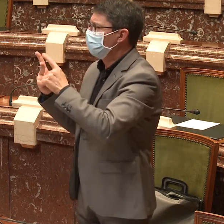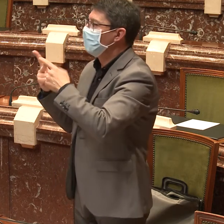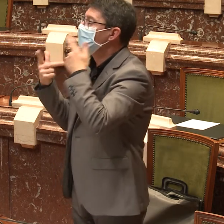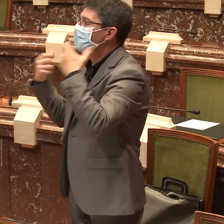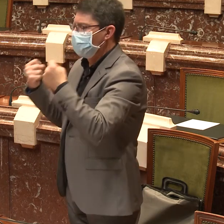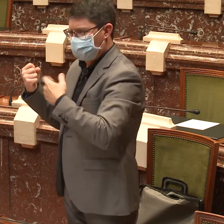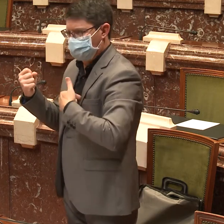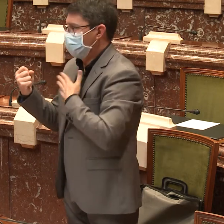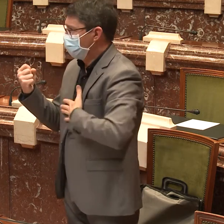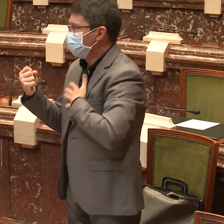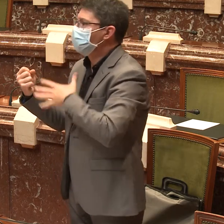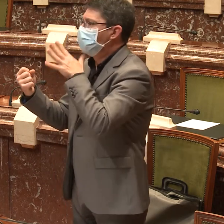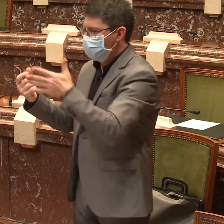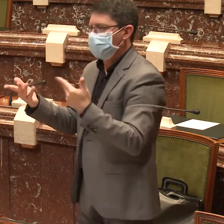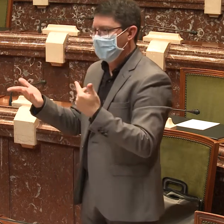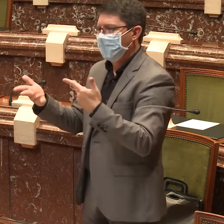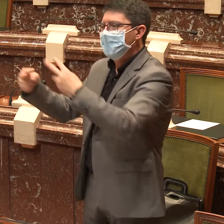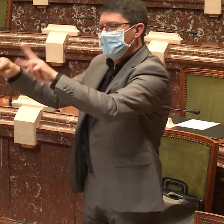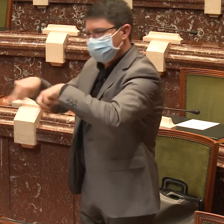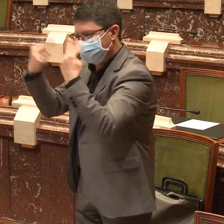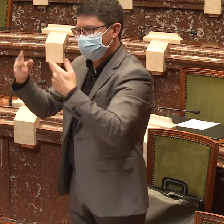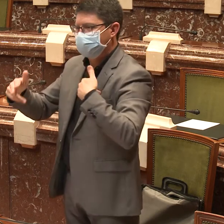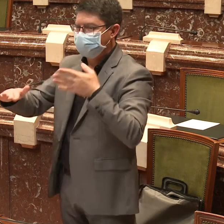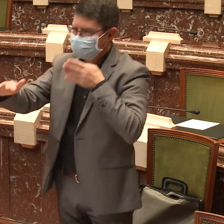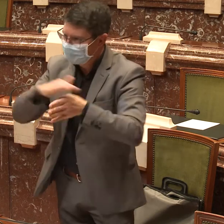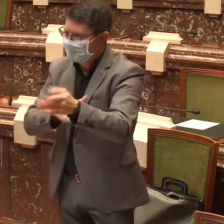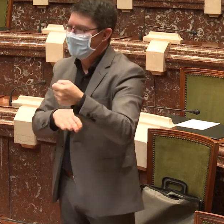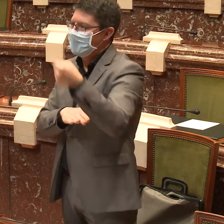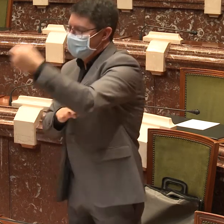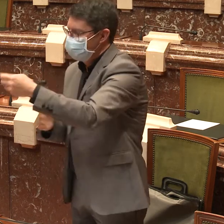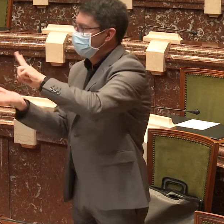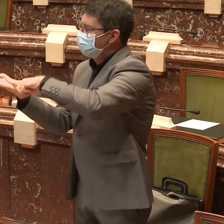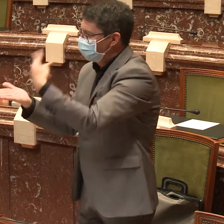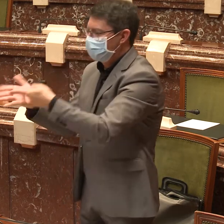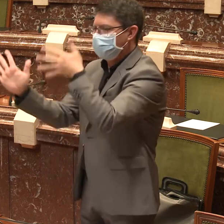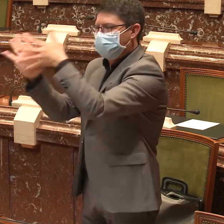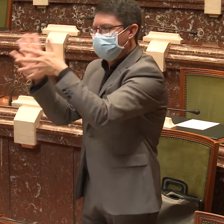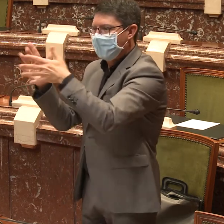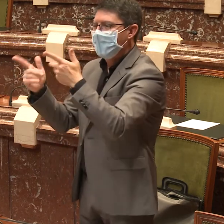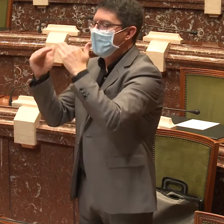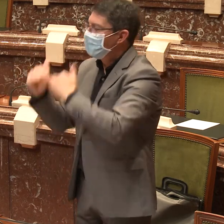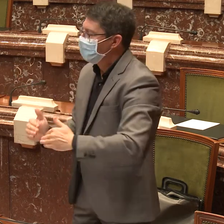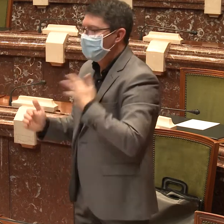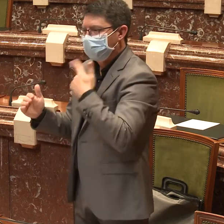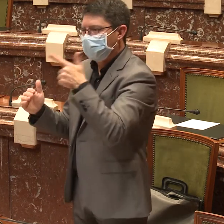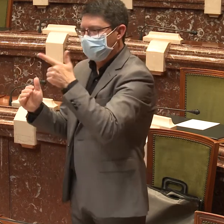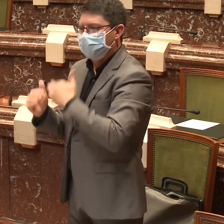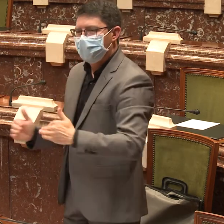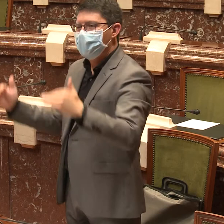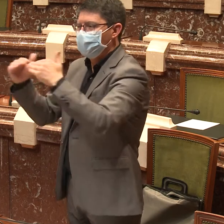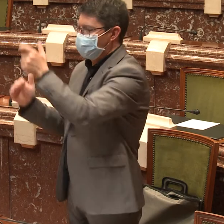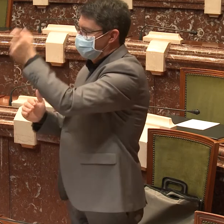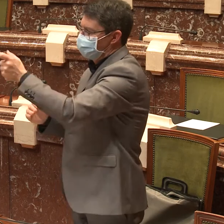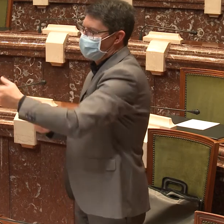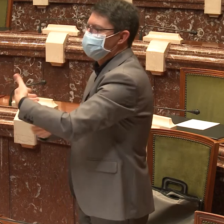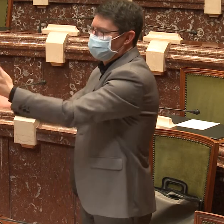Sí quiero agradecer que se esté manteniendo esta estrecha colaboración entre FESORMU y las diferentes consejerías implicadas, Presidencia y Salud,